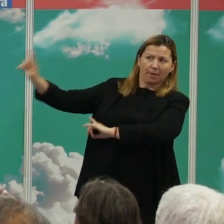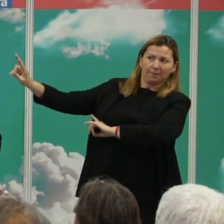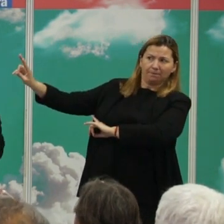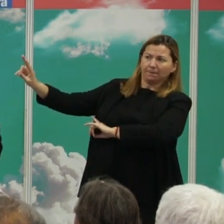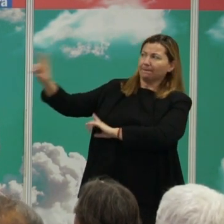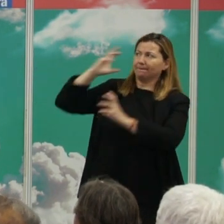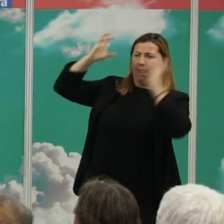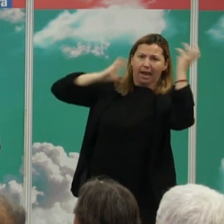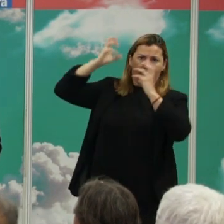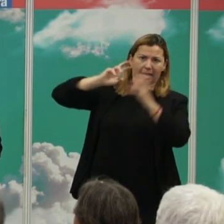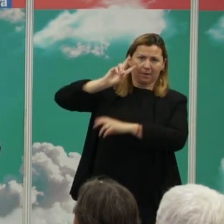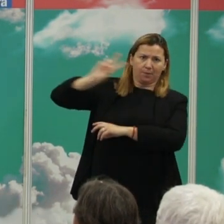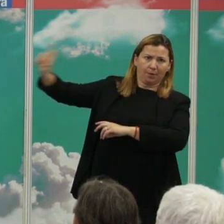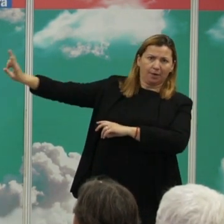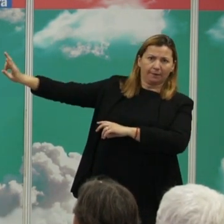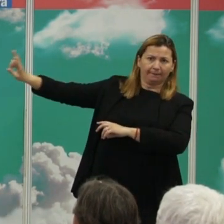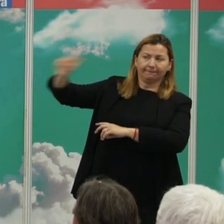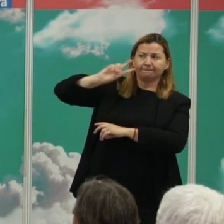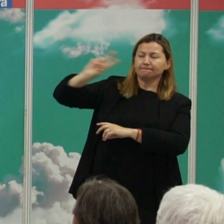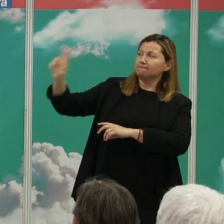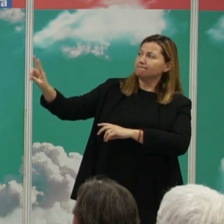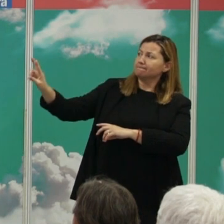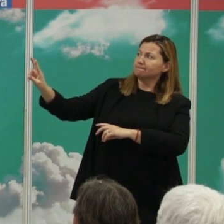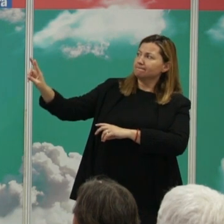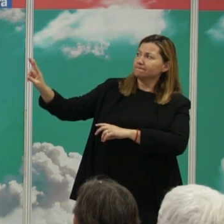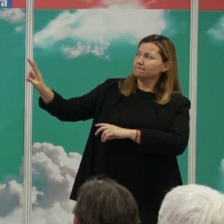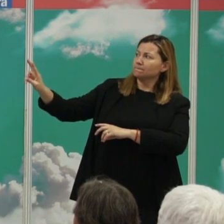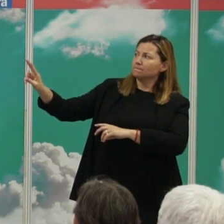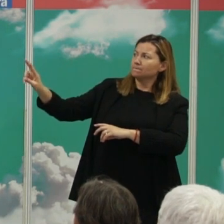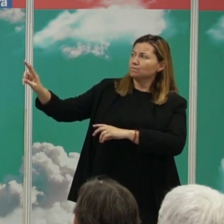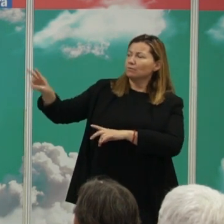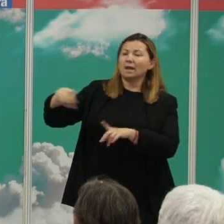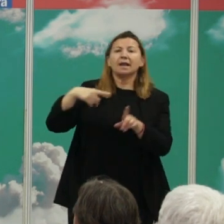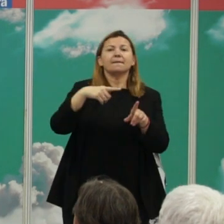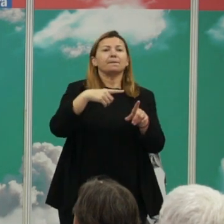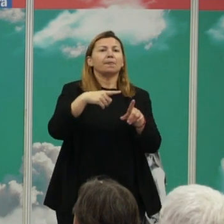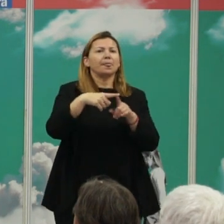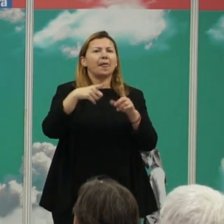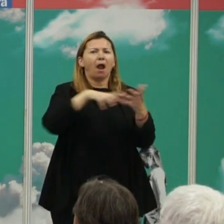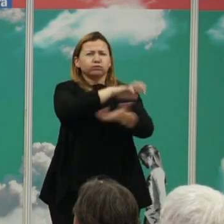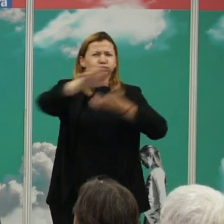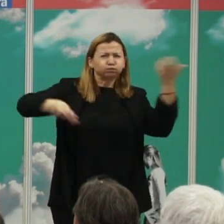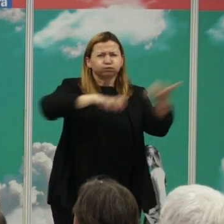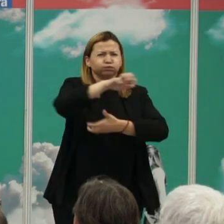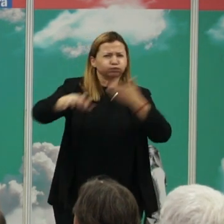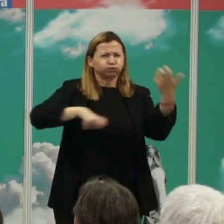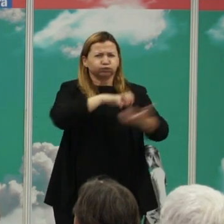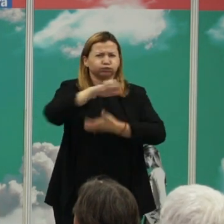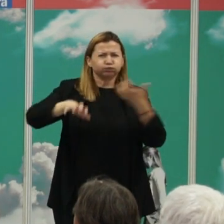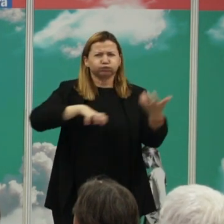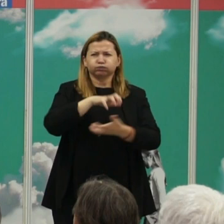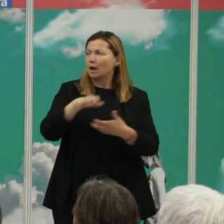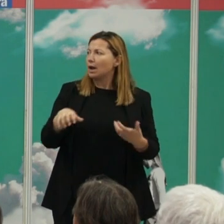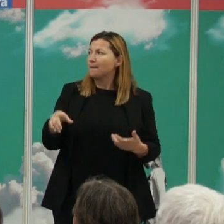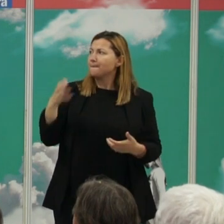de mamíferos en el que se aprecian de diversos eventos de violencia y además violencia extrema en muchos casos